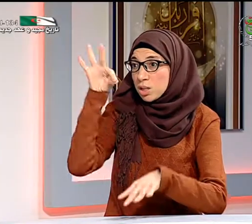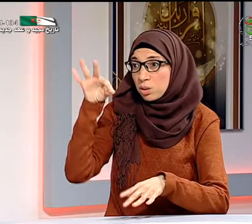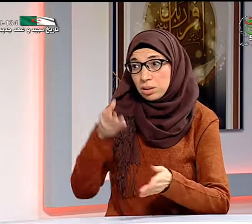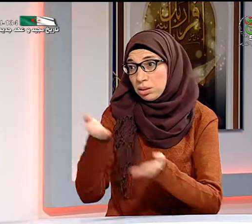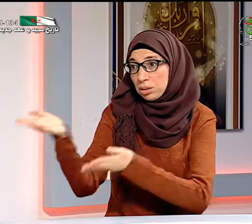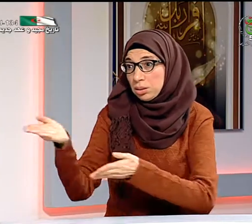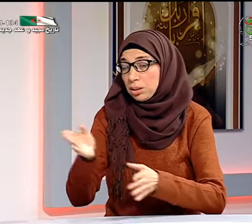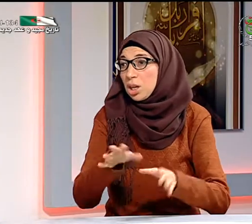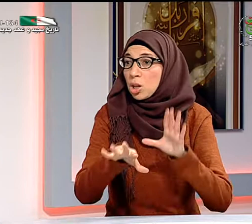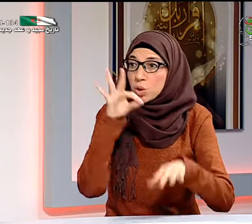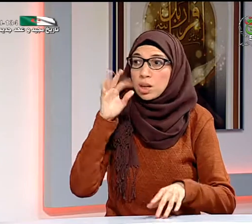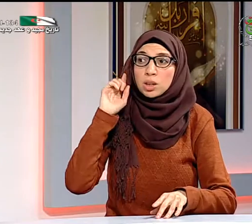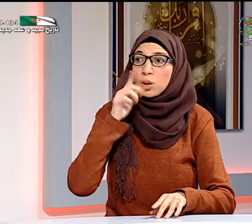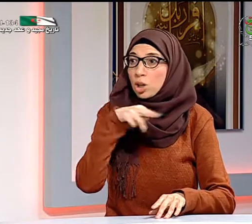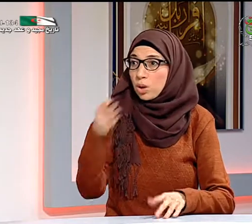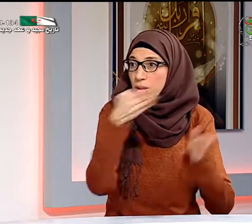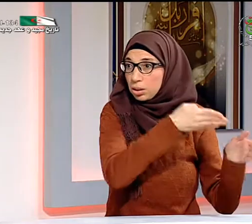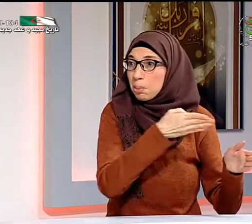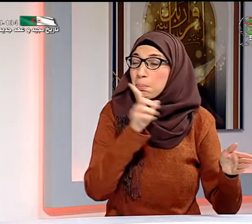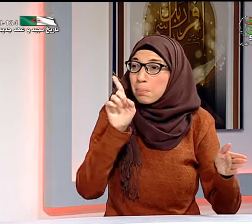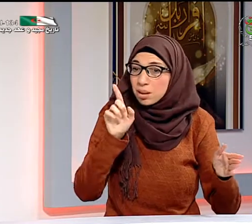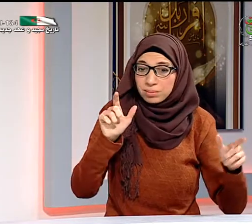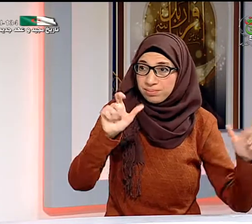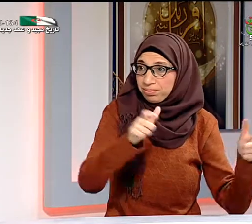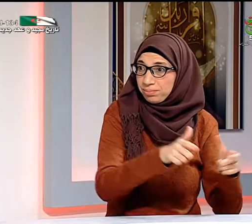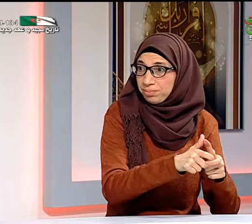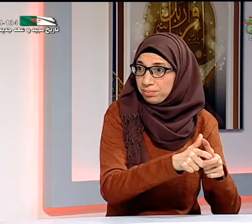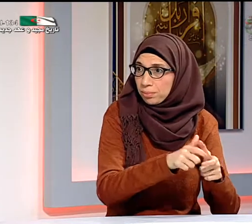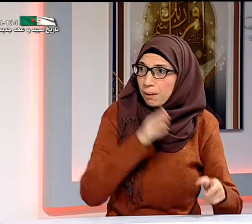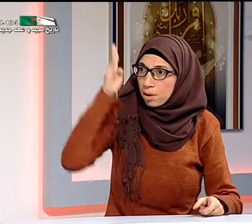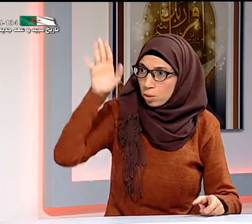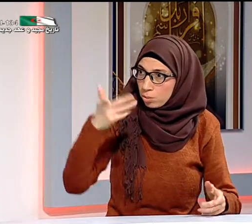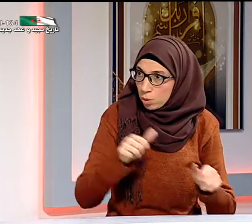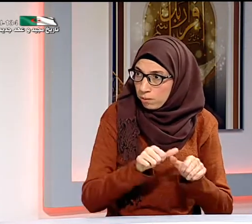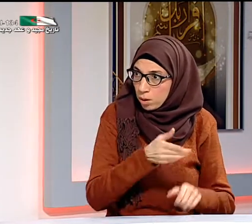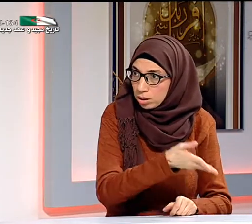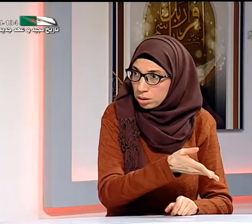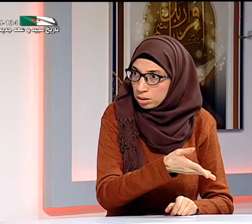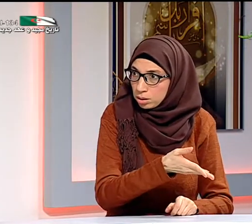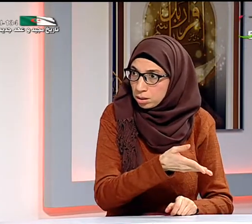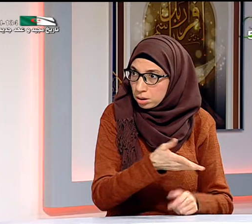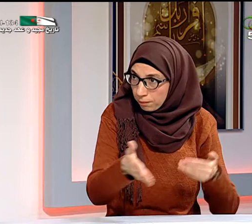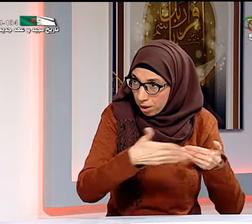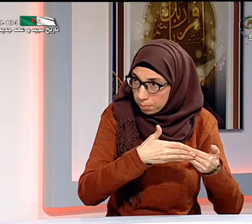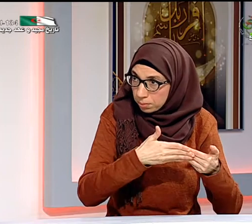هذا اختيار الوالدين يريدون أن يصبح أطفالهم دوي إعاقة سمعية أن يسمعوا